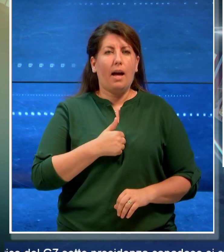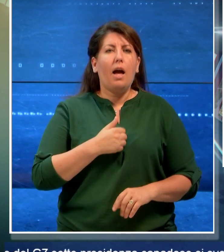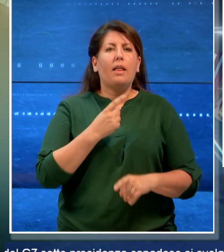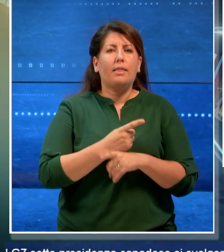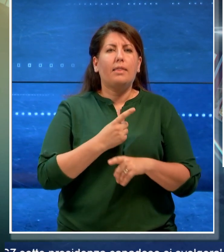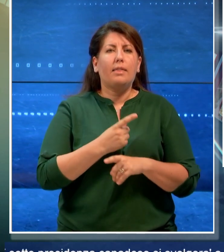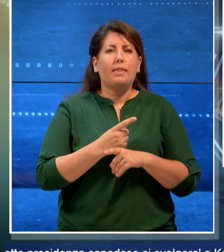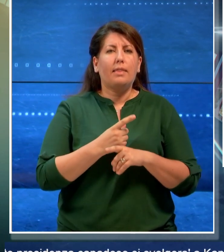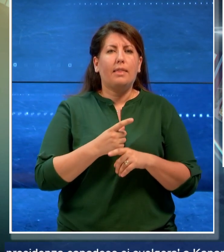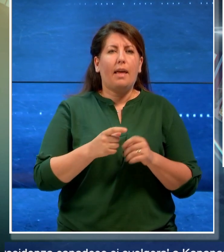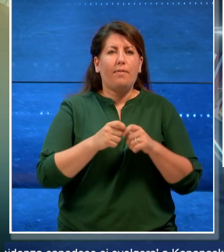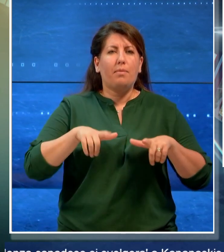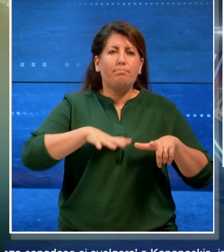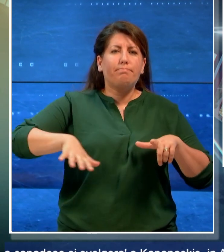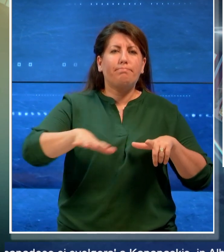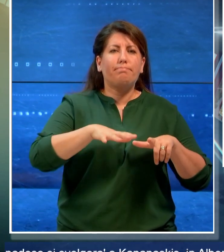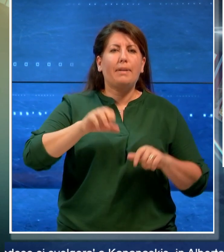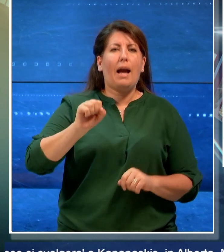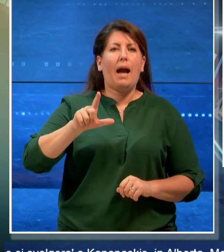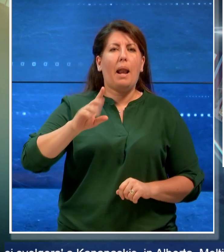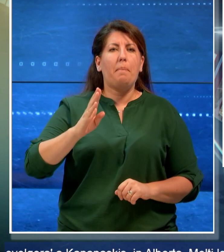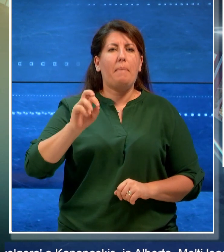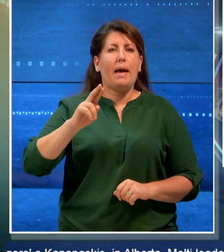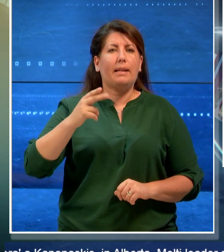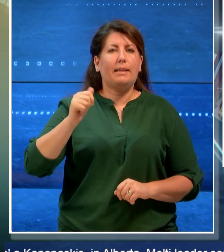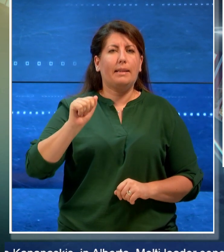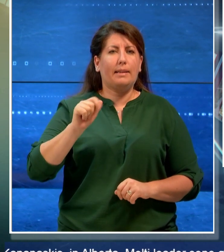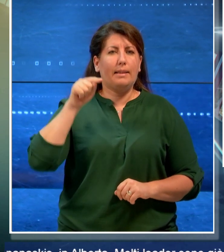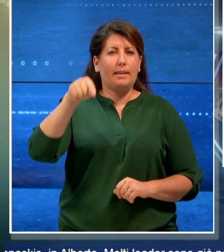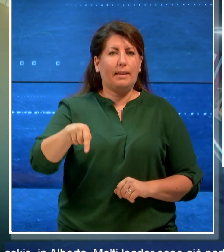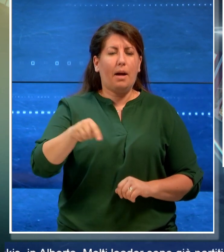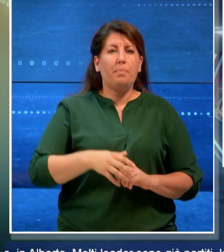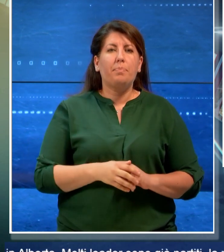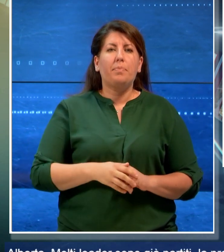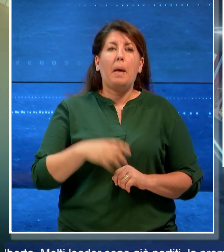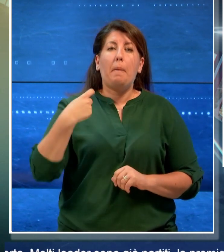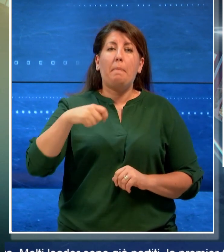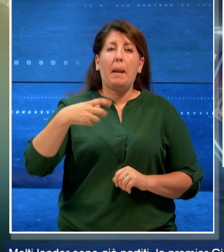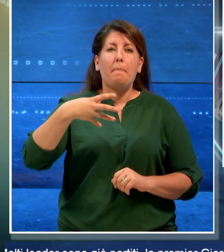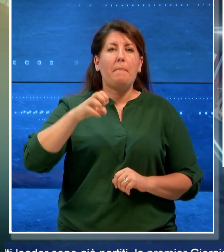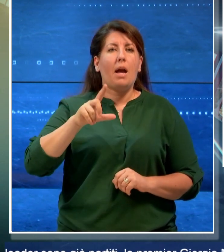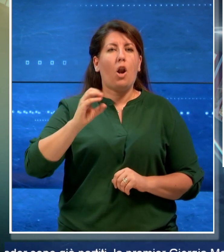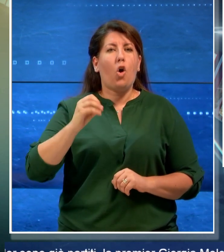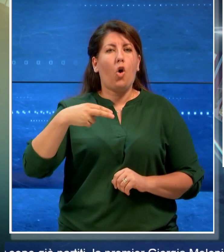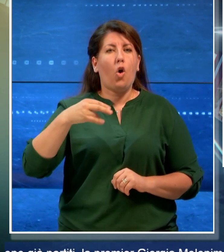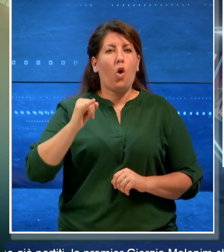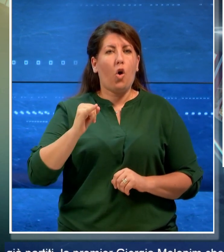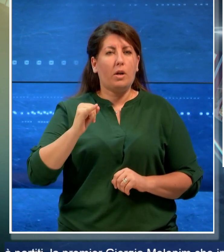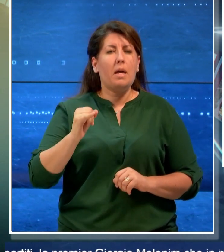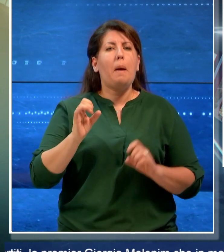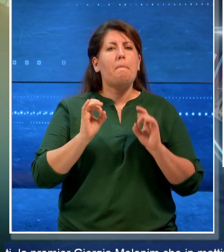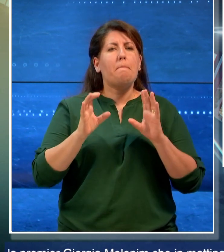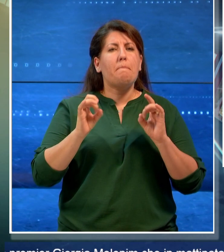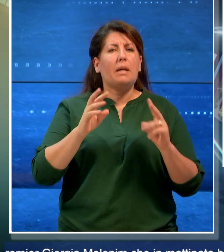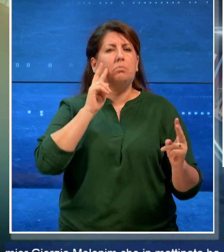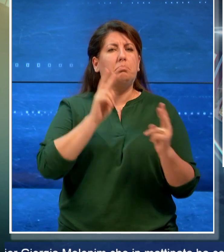Alberta. Molti leader sono già partiti, la Premier Meloni mattinata ha concluso alcuni incontri